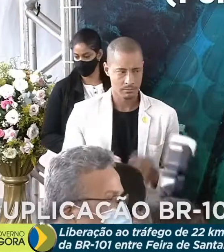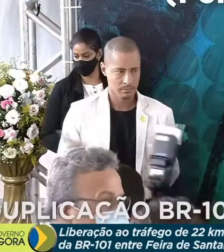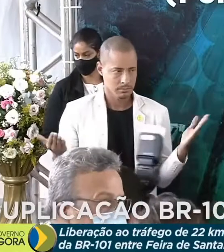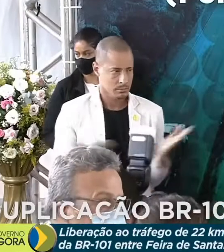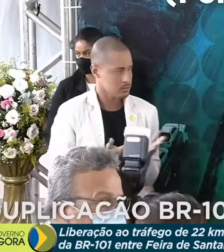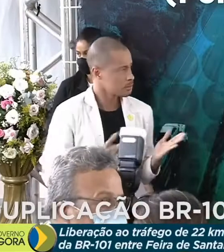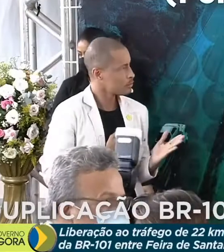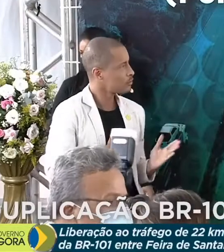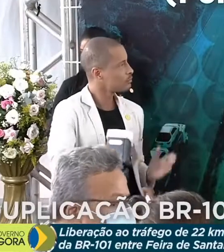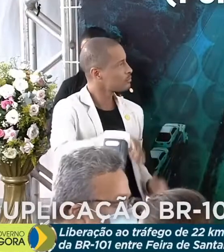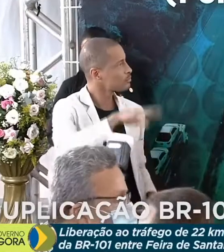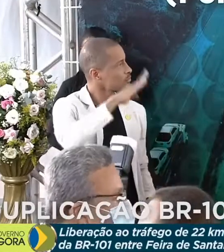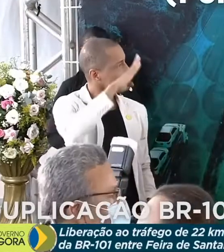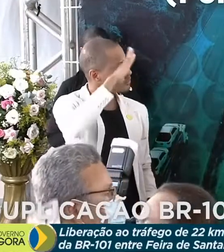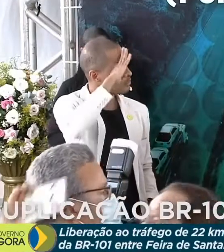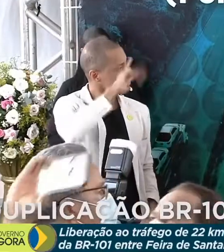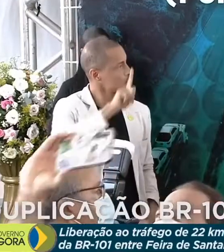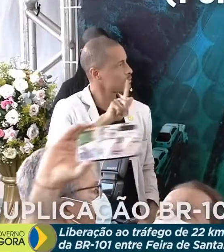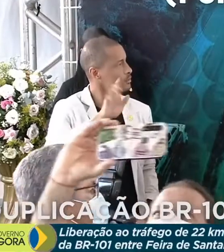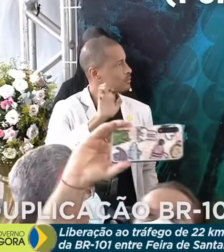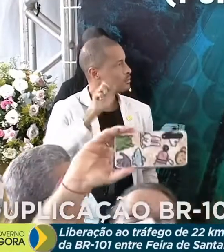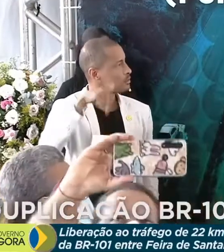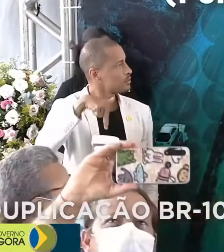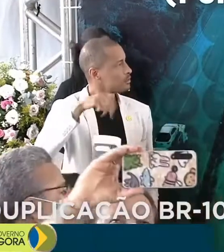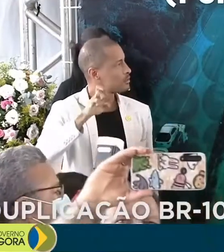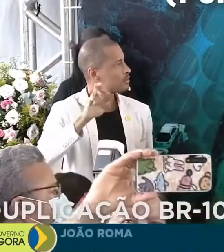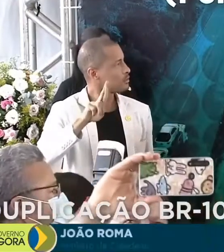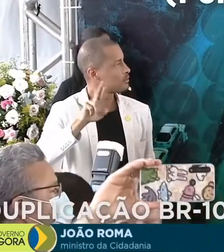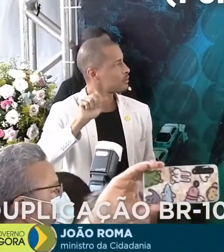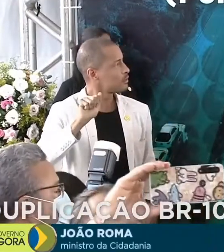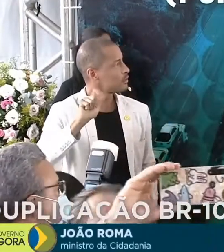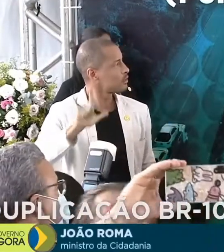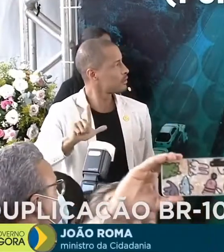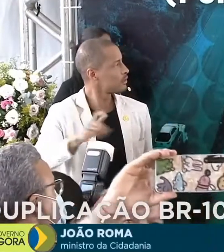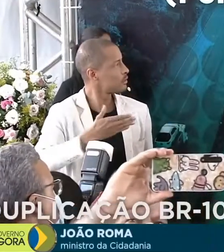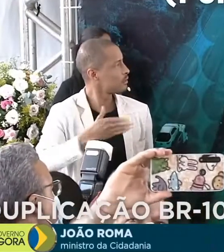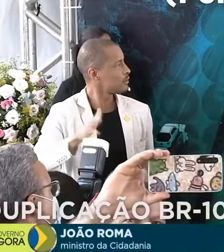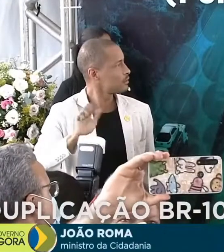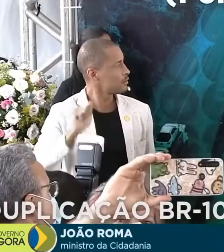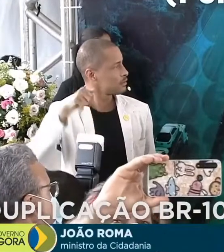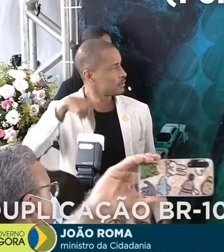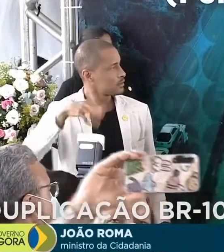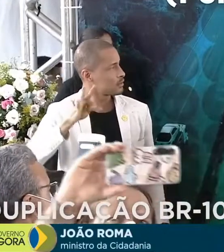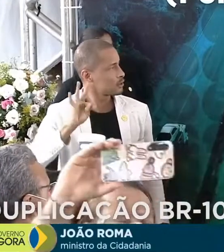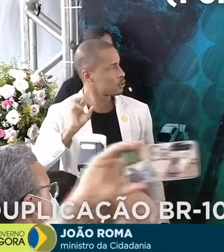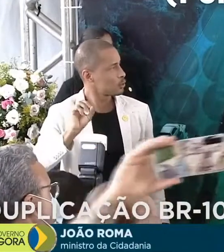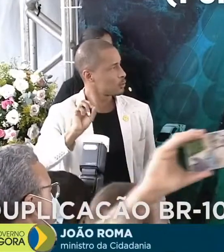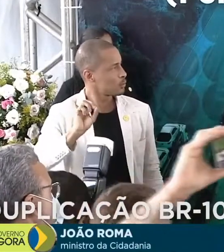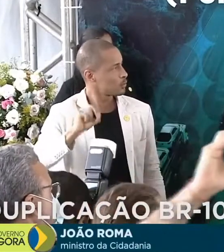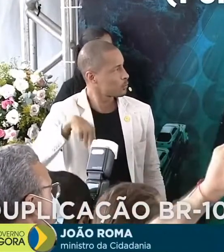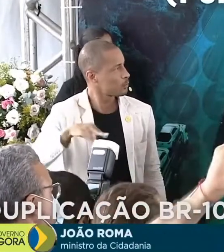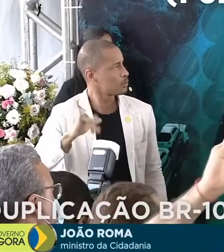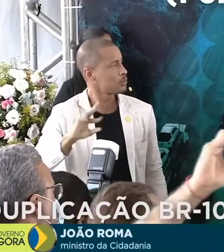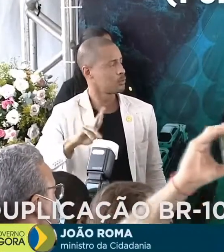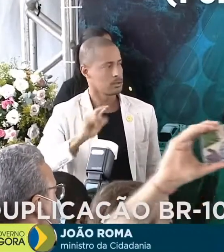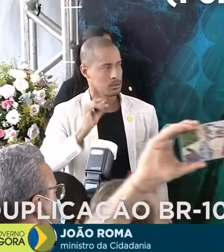Antônio Santos Filho, diretor do DINIT, com quem já tratamos todos os assuntos importantes aqui da nossa Bahia.